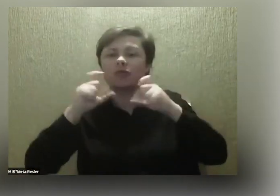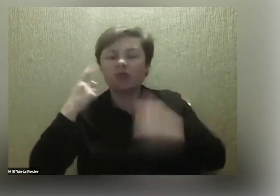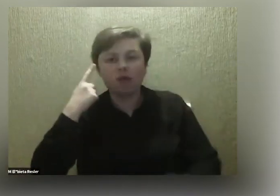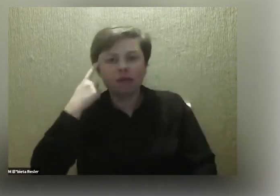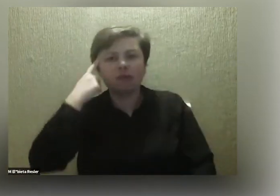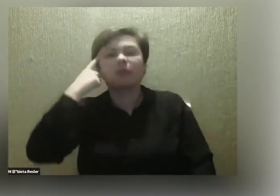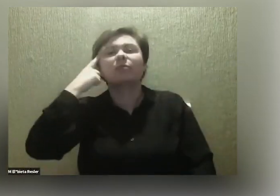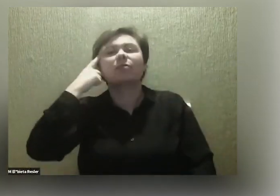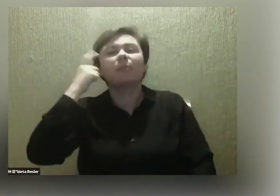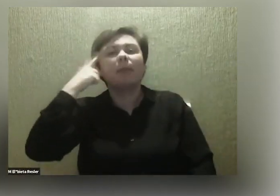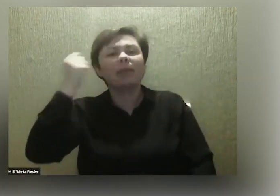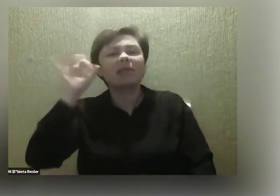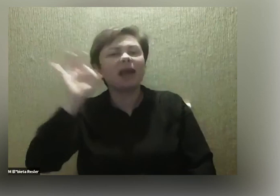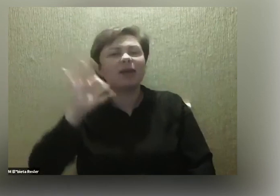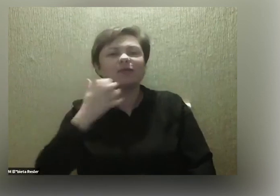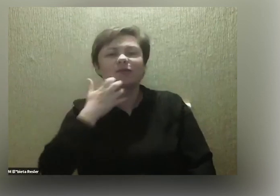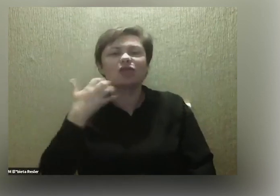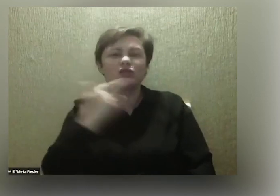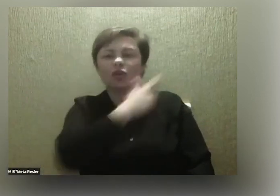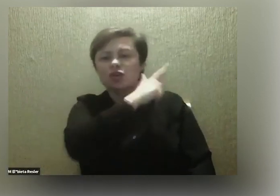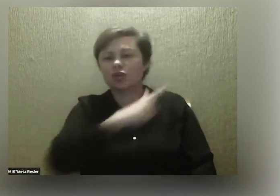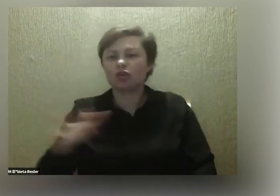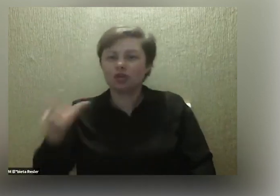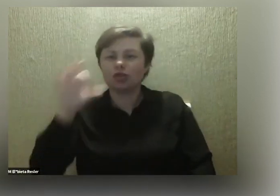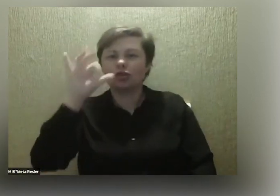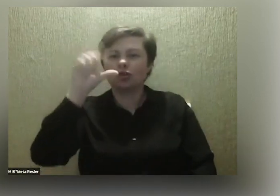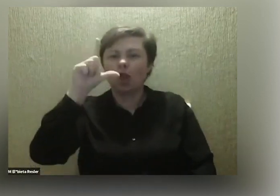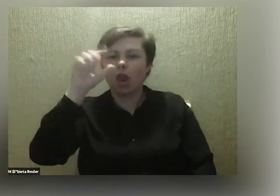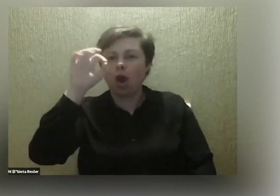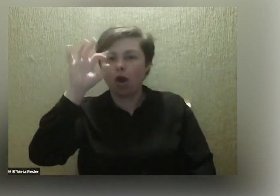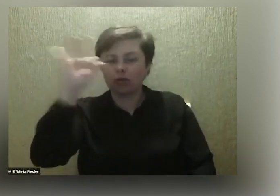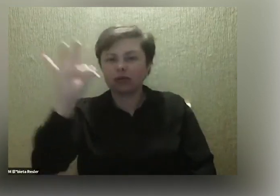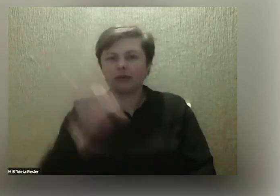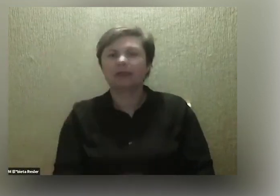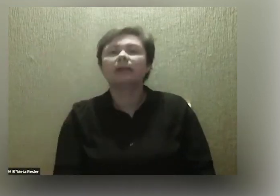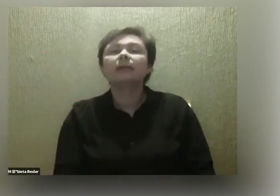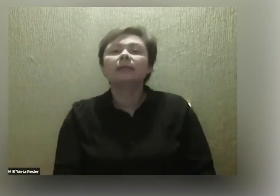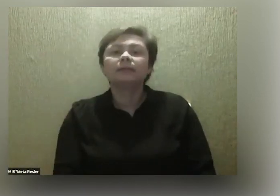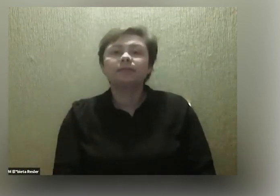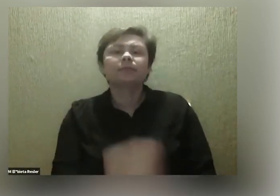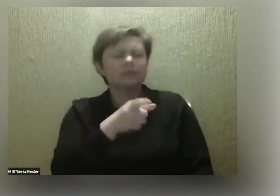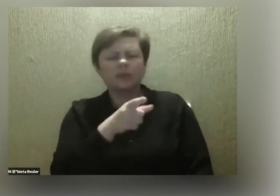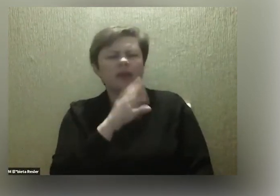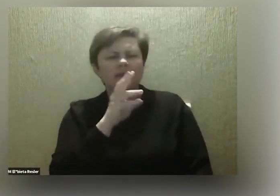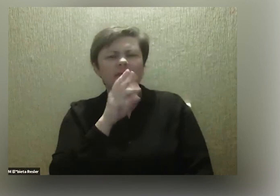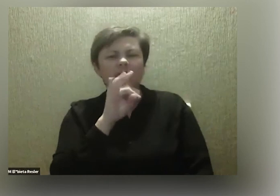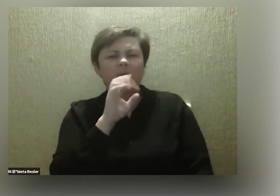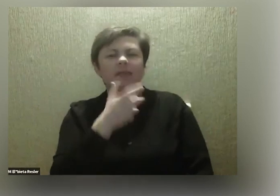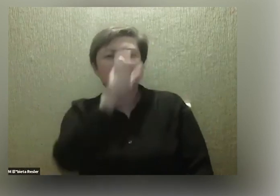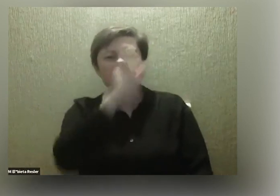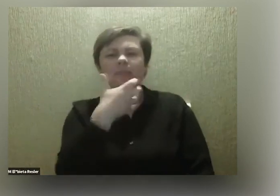Natomiast jeszcze wracając do waszych planów, marzeń, ale też dopiętych rzeczy, Witek, ja chciałam popytać